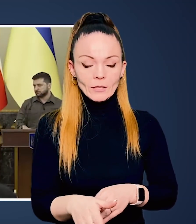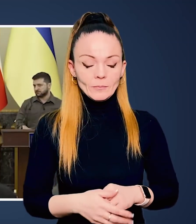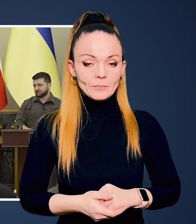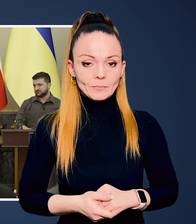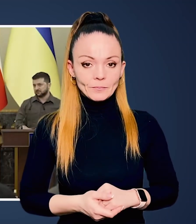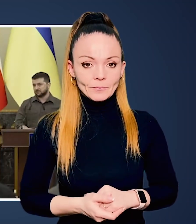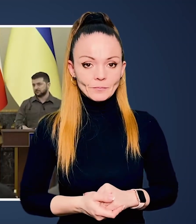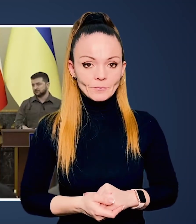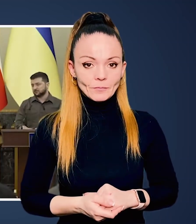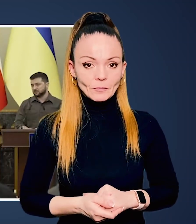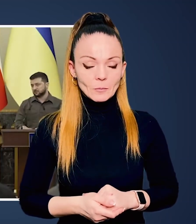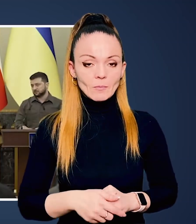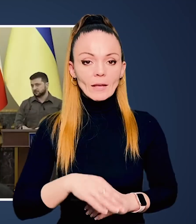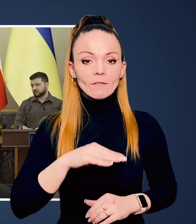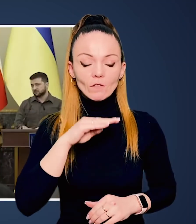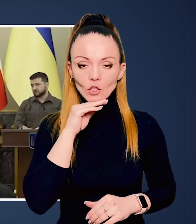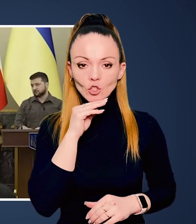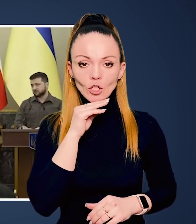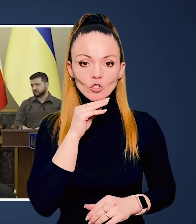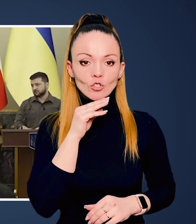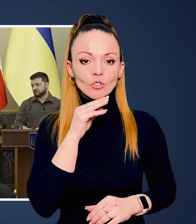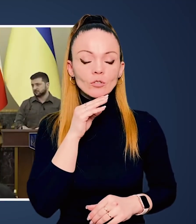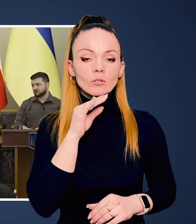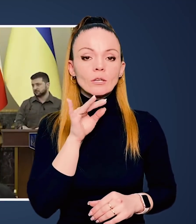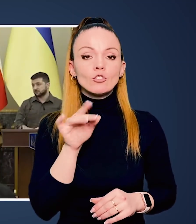союзні зобов'язання будуть реалізовані.